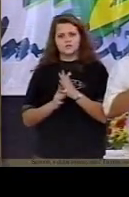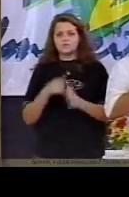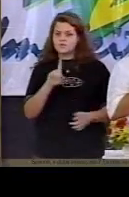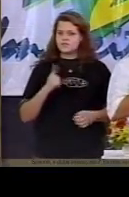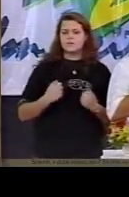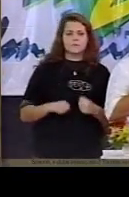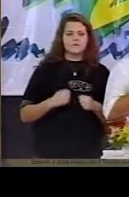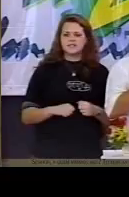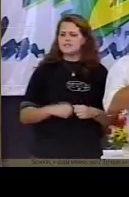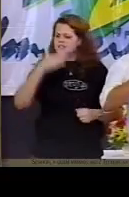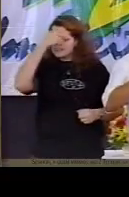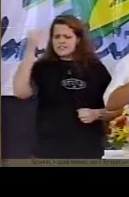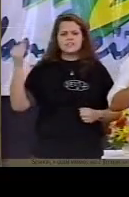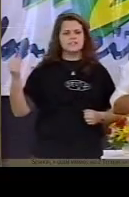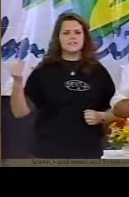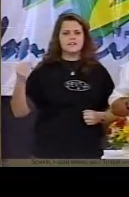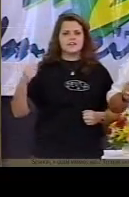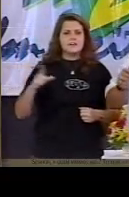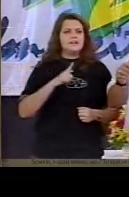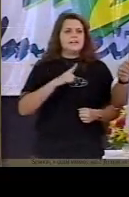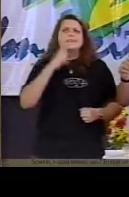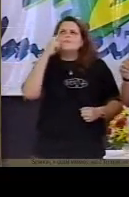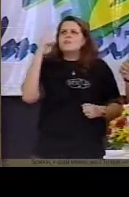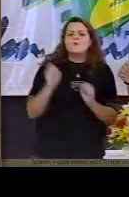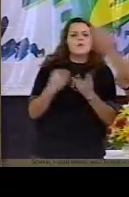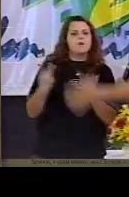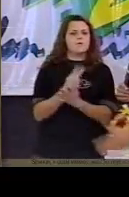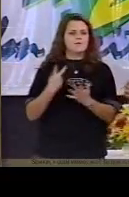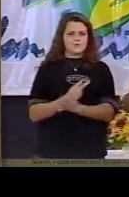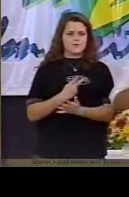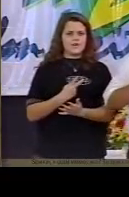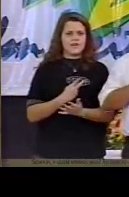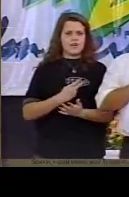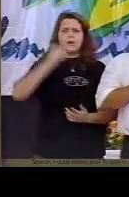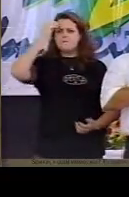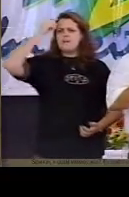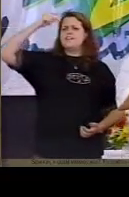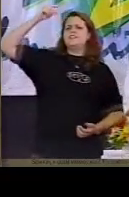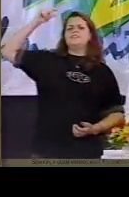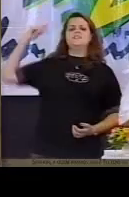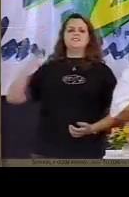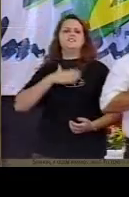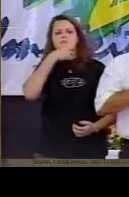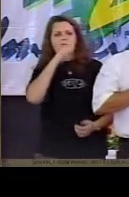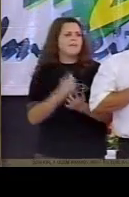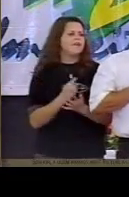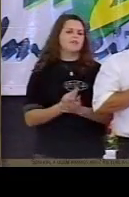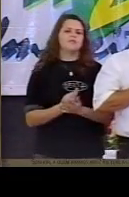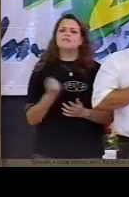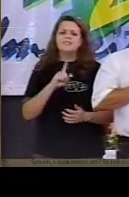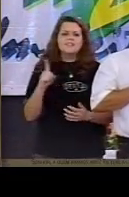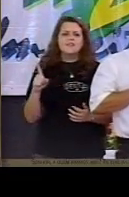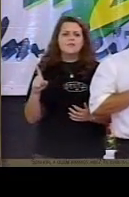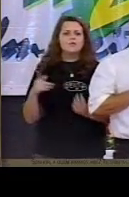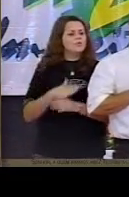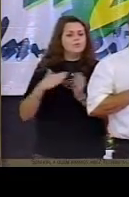porque minha mãe não gostava de mim, porque meu pai não sei o que tem porque lá no passado aconteceu isso comigo, ah porque eu sofri tanto, acabou,